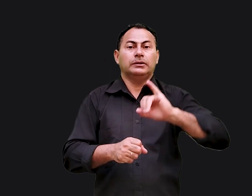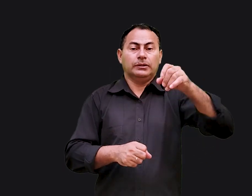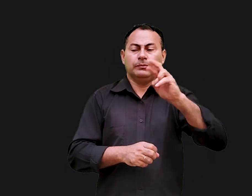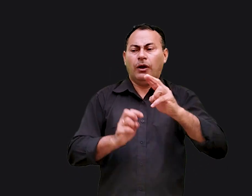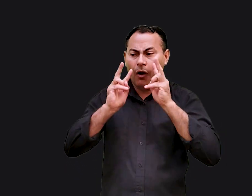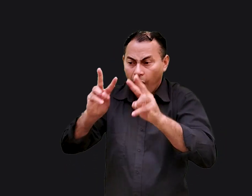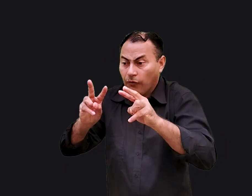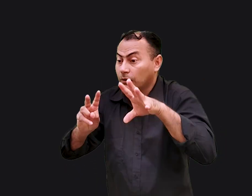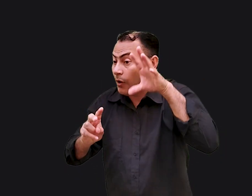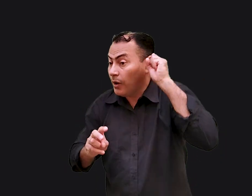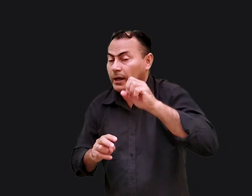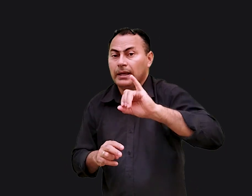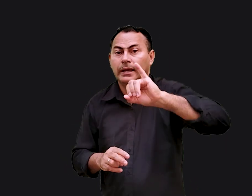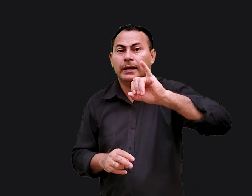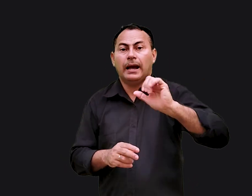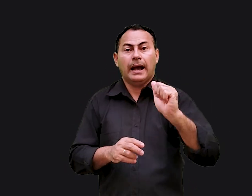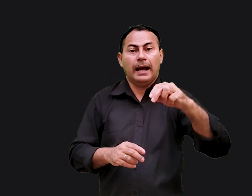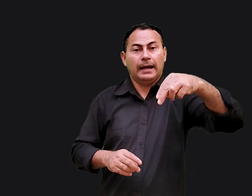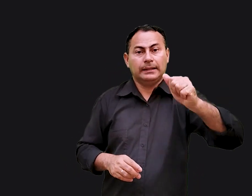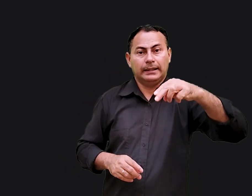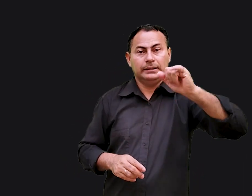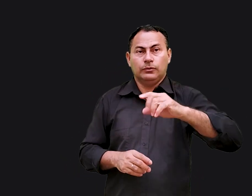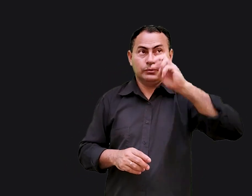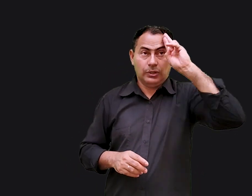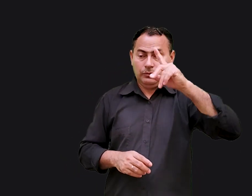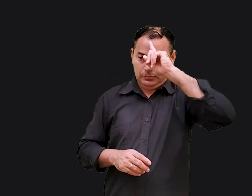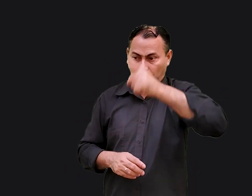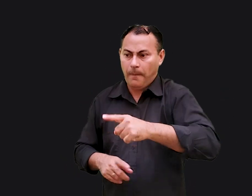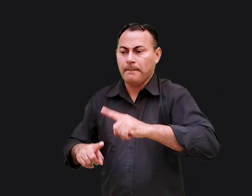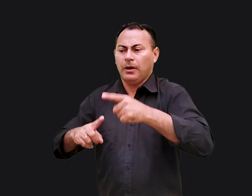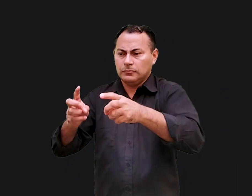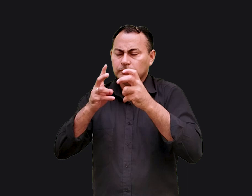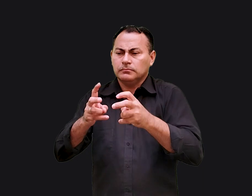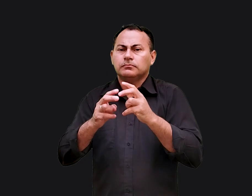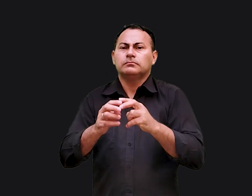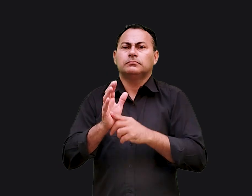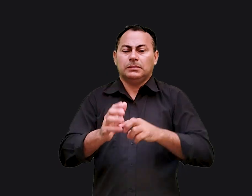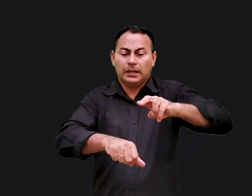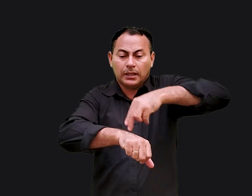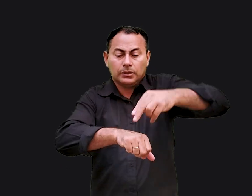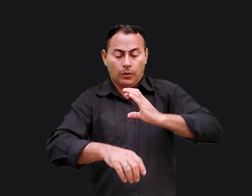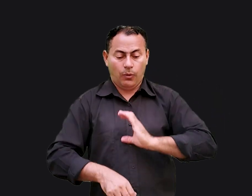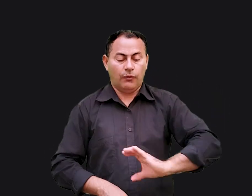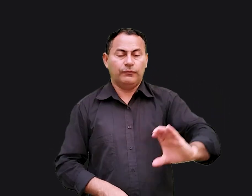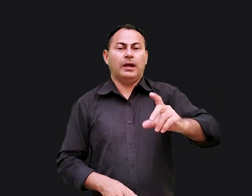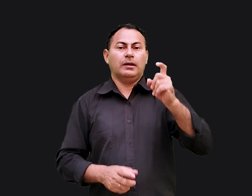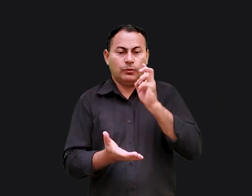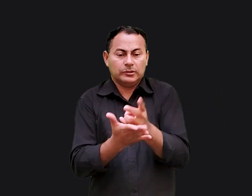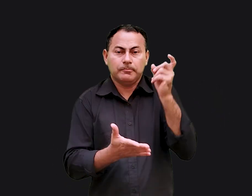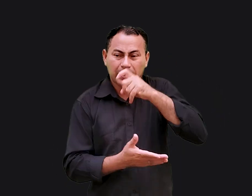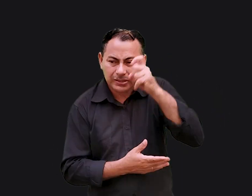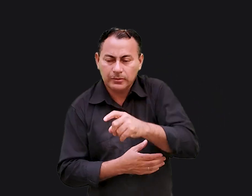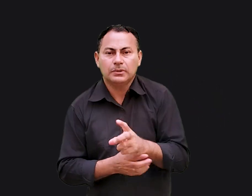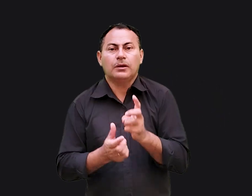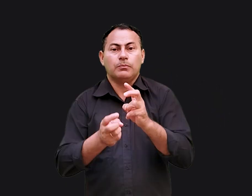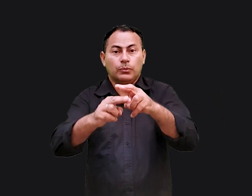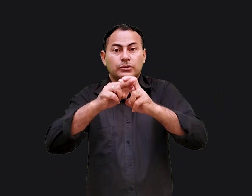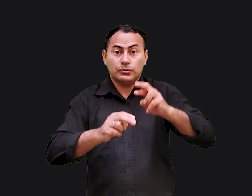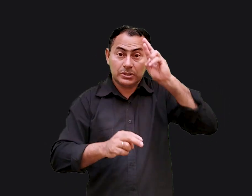respondeu escute Ananias o senhor não o enviou mas assim mesmo você persuadiu esta nação a confiar em mentira por isso